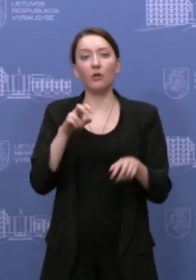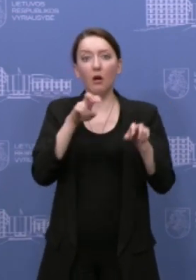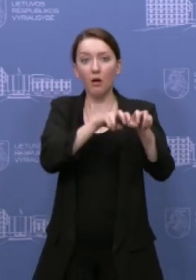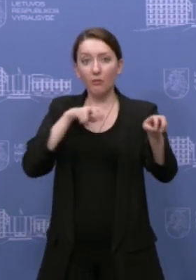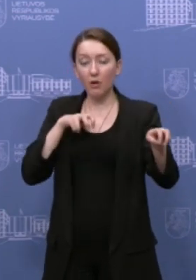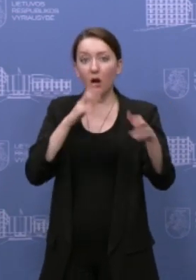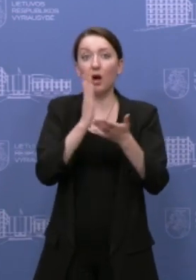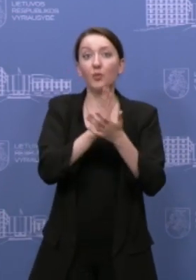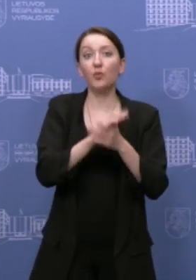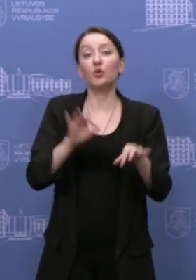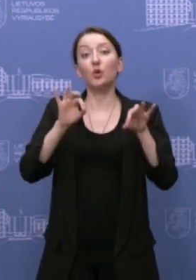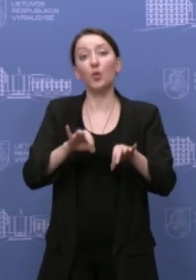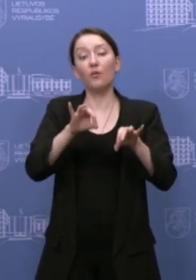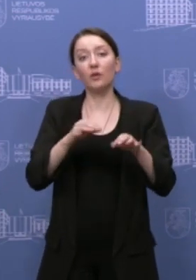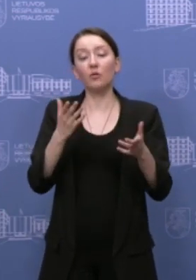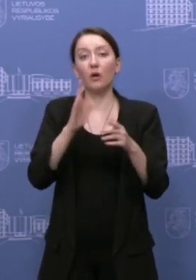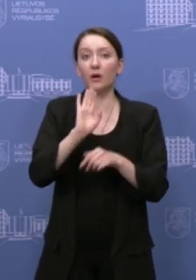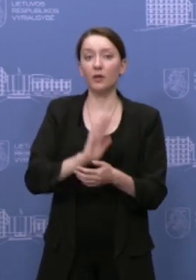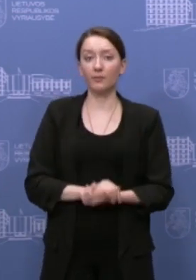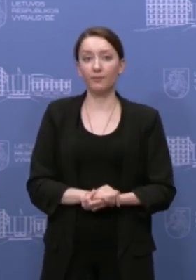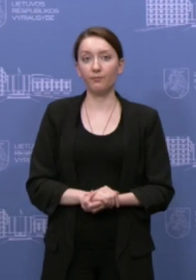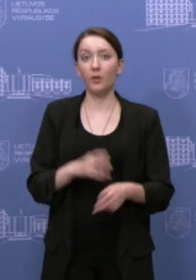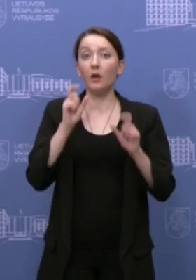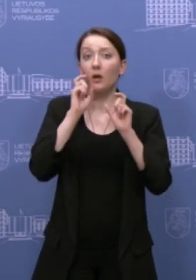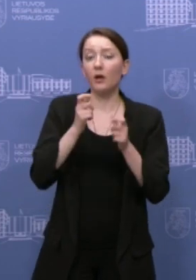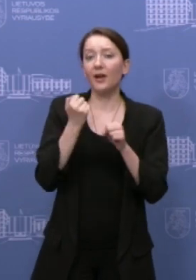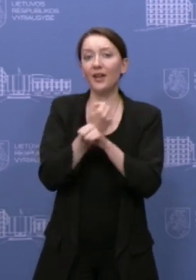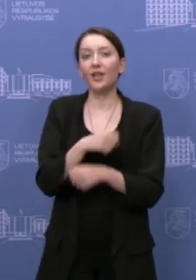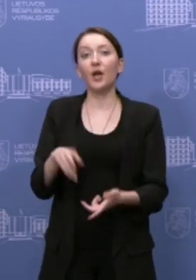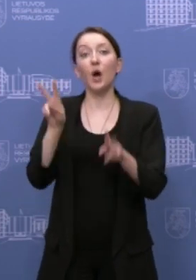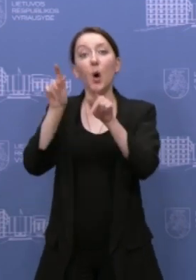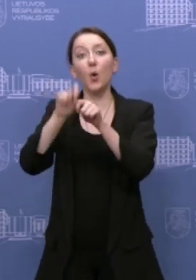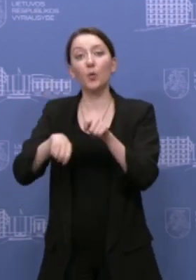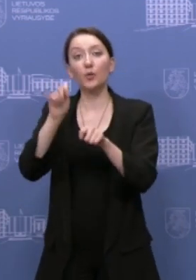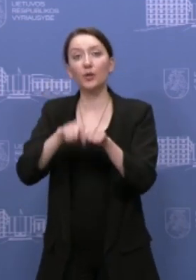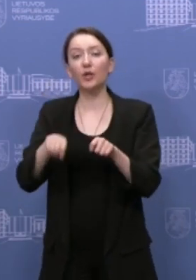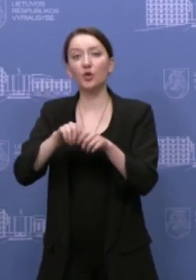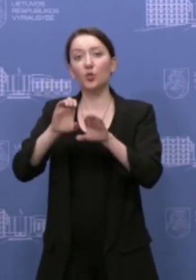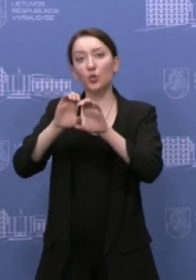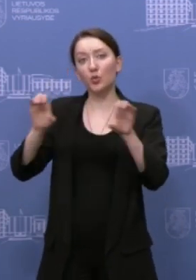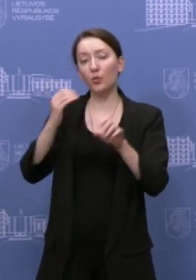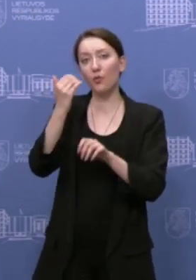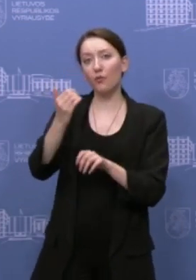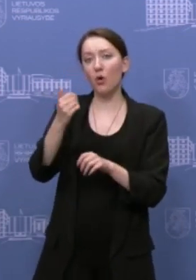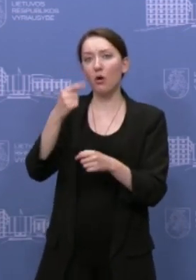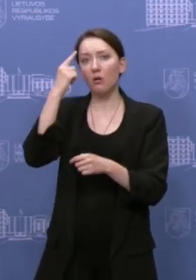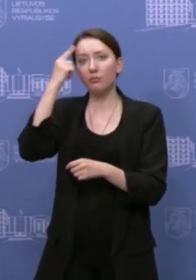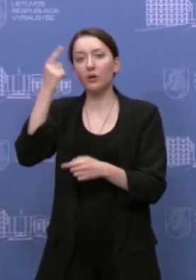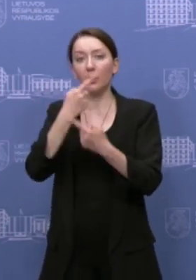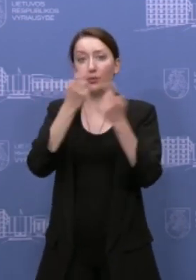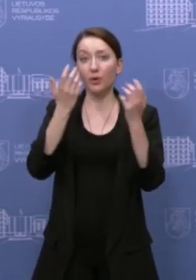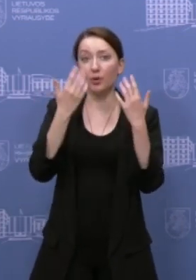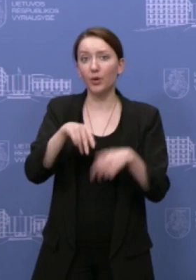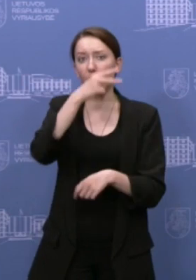krovinių šio maršruto? Na, reikėtų matyti, žiūrėti auditoriumų jūsiminės išvadas, tai paskelbė gerą žinėlęs. Lietuvai